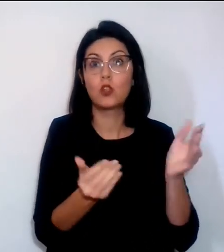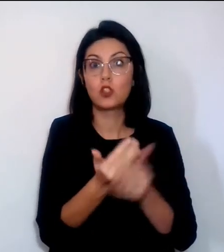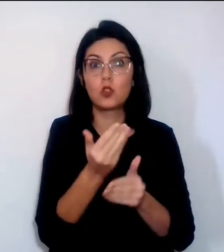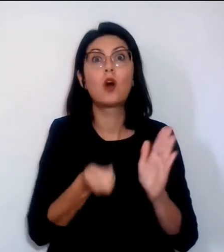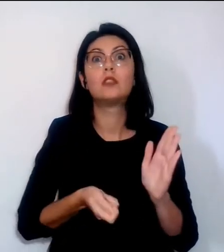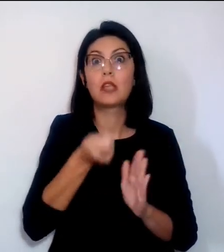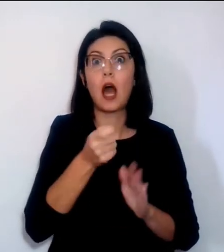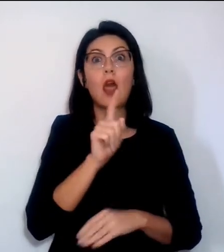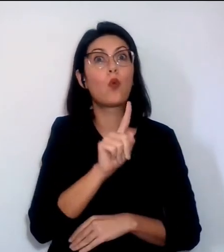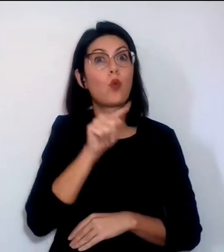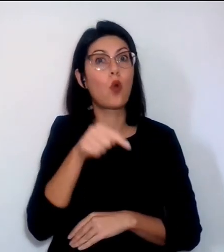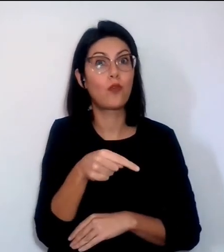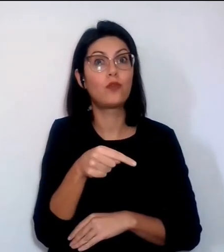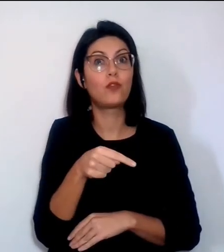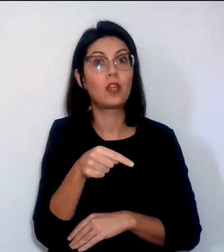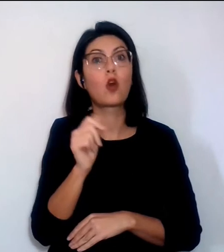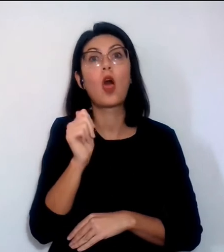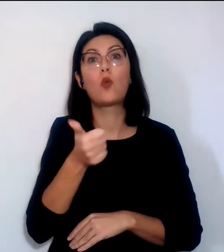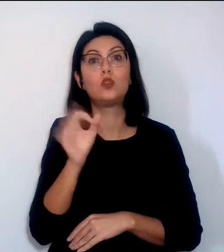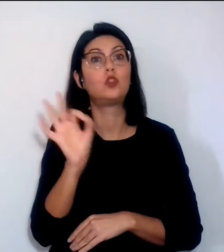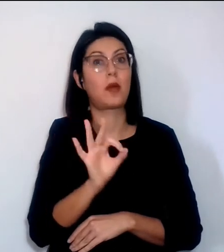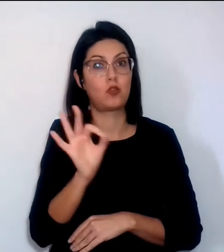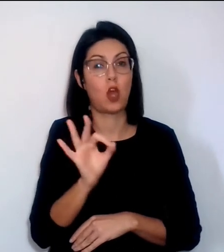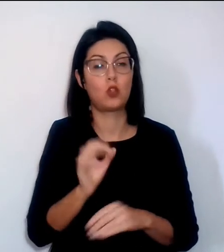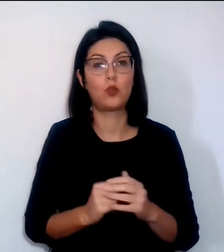all'1,11%.